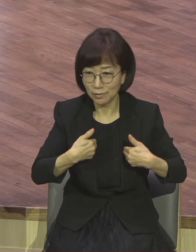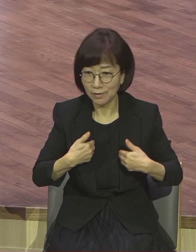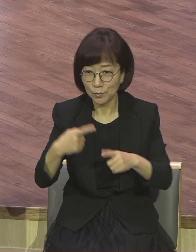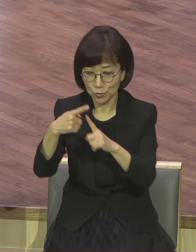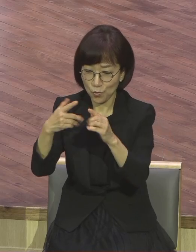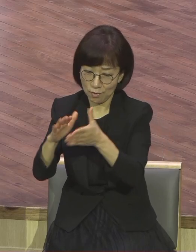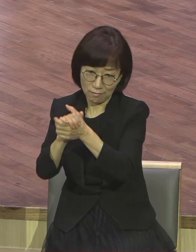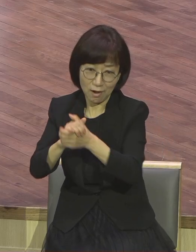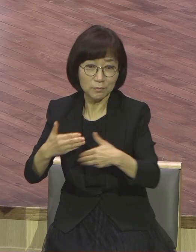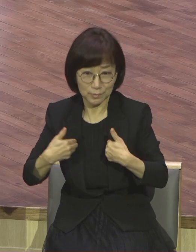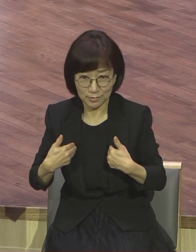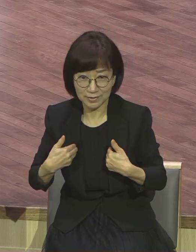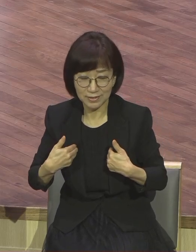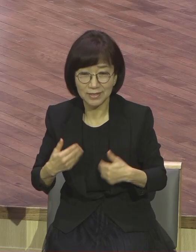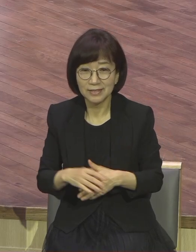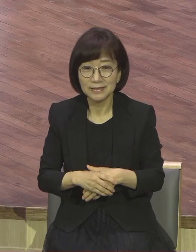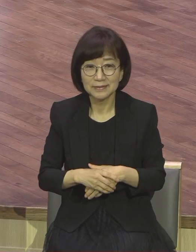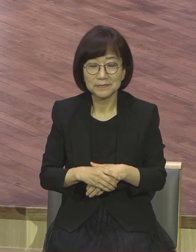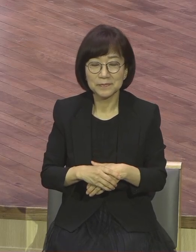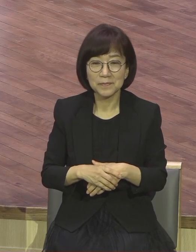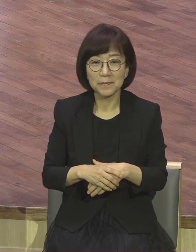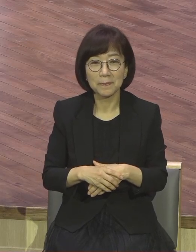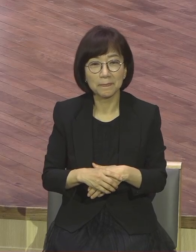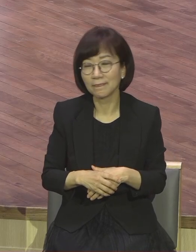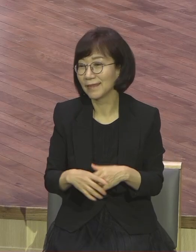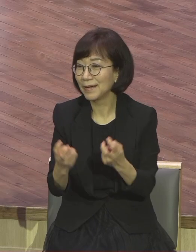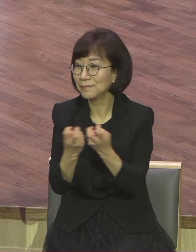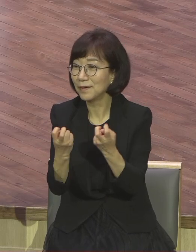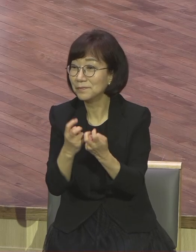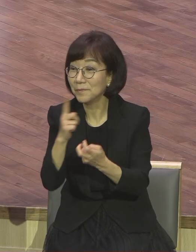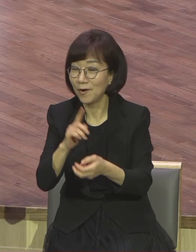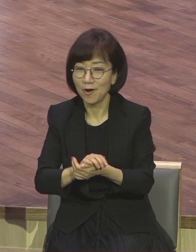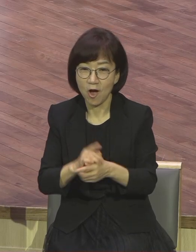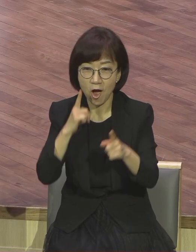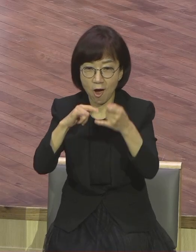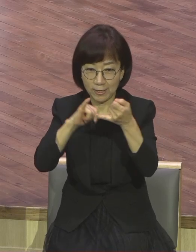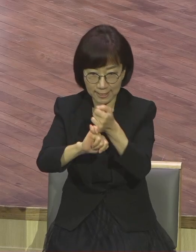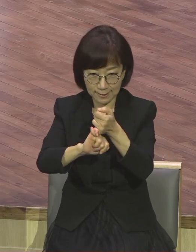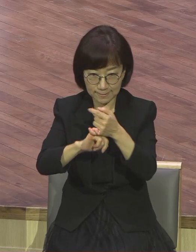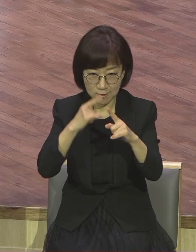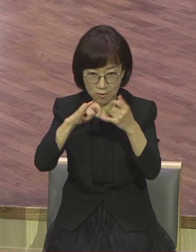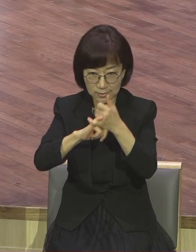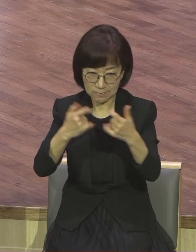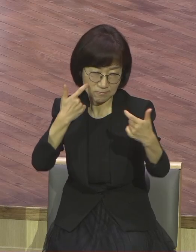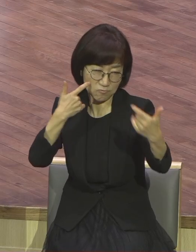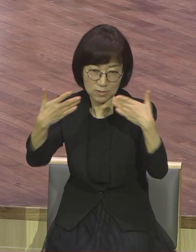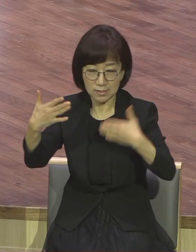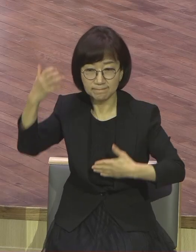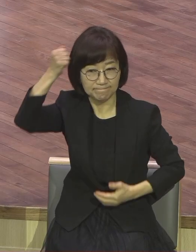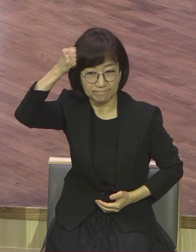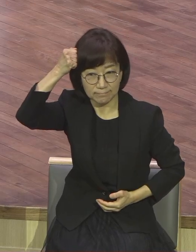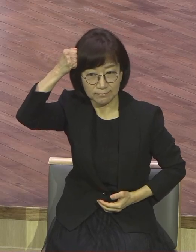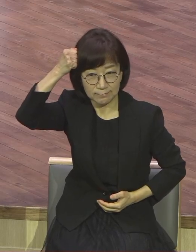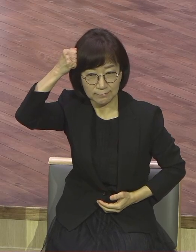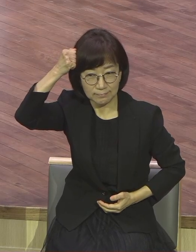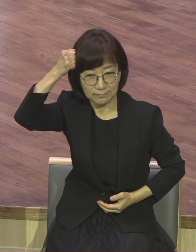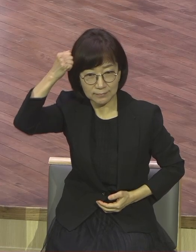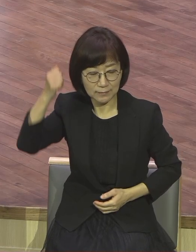어떻게 하면 되느냐. 언약적 도전하는 것만큼 응답이 옵니다. 언약 잡고 해야 돼요. 우리 잘 해봅시다.